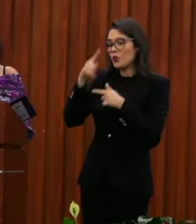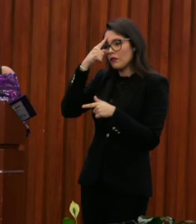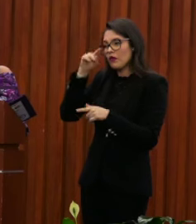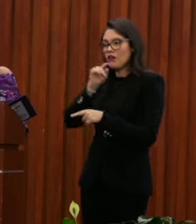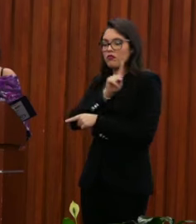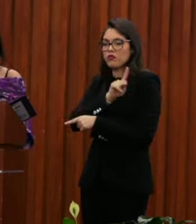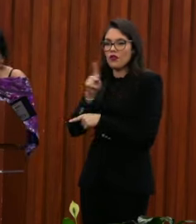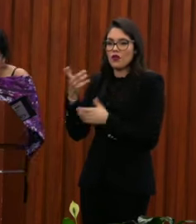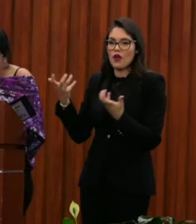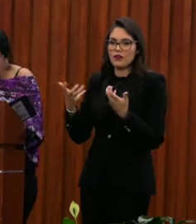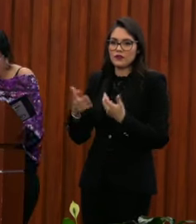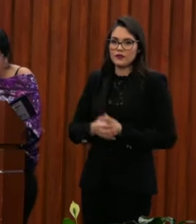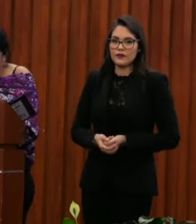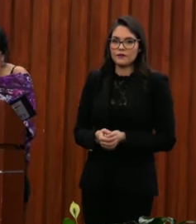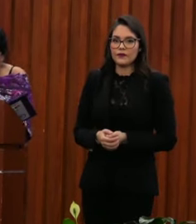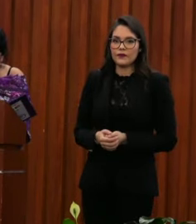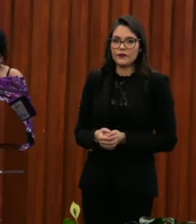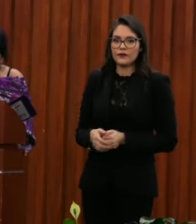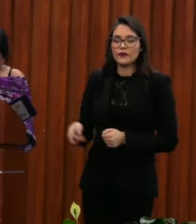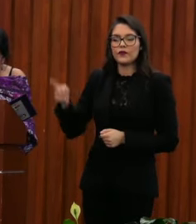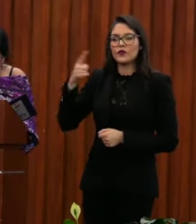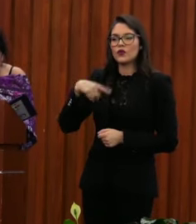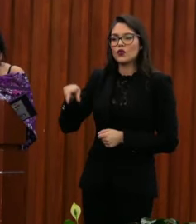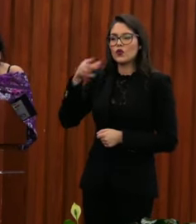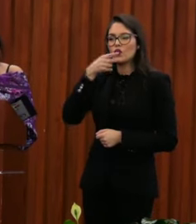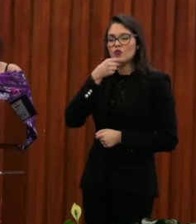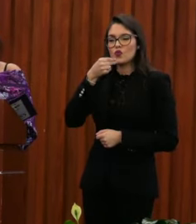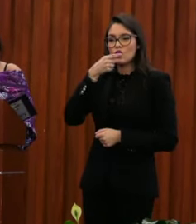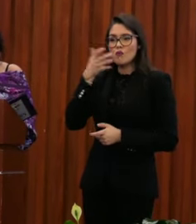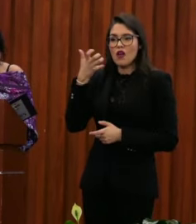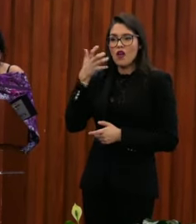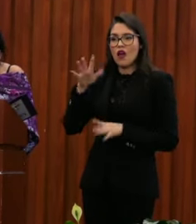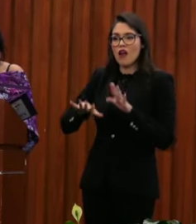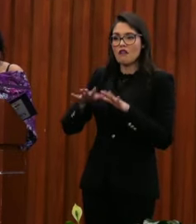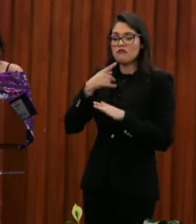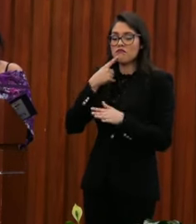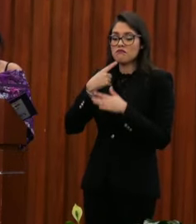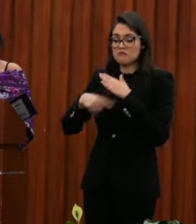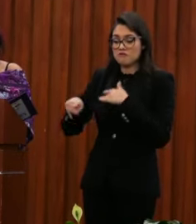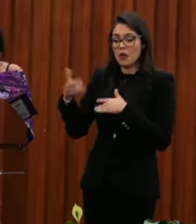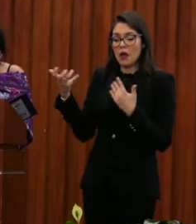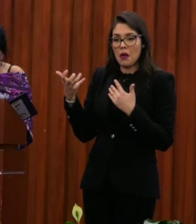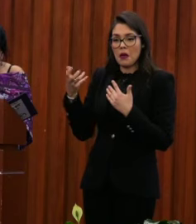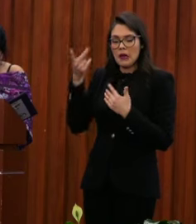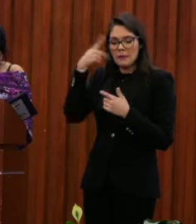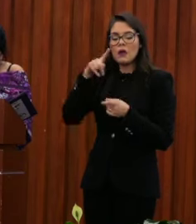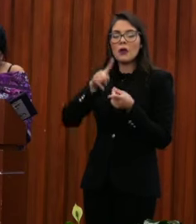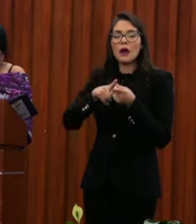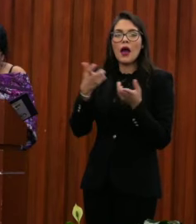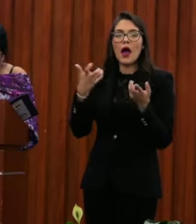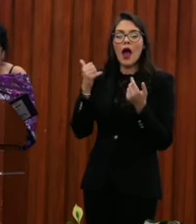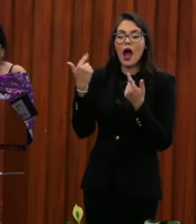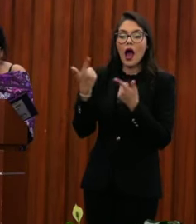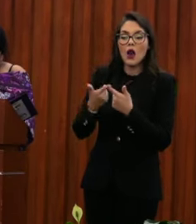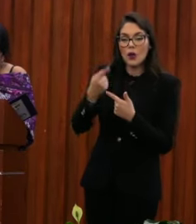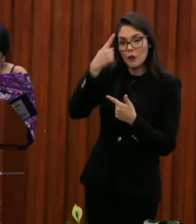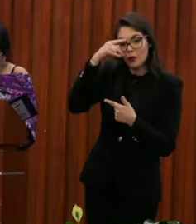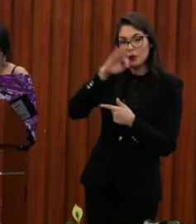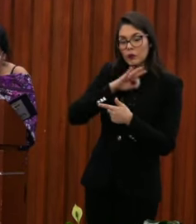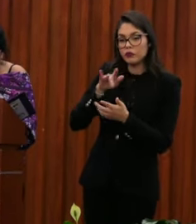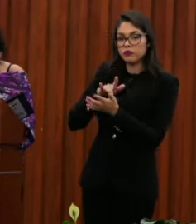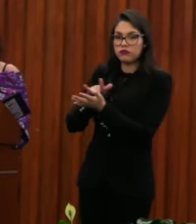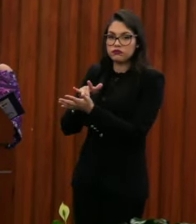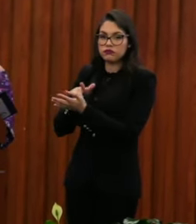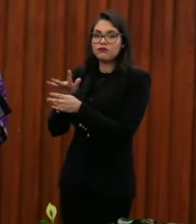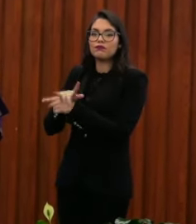El burgo de los hombres quejase de ello porque personalmente lo sufre, pero nadie actúa, pues están petrificados